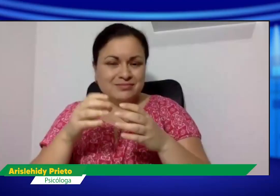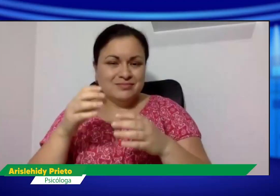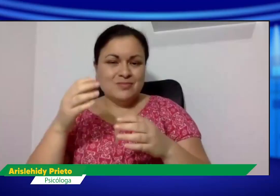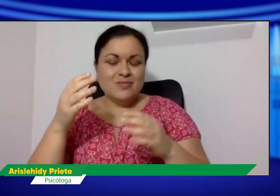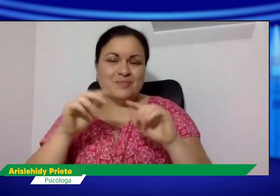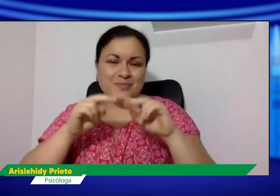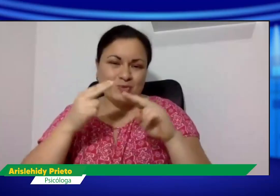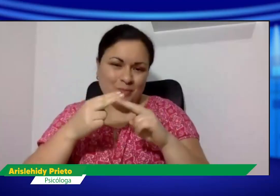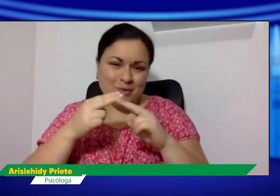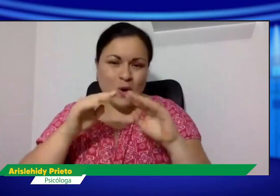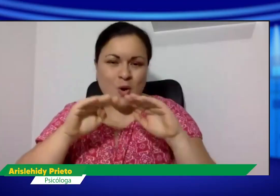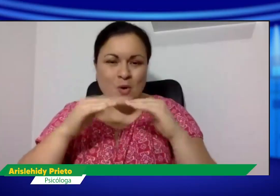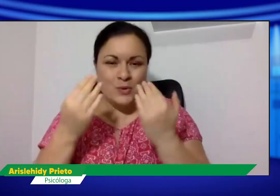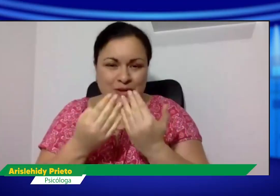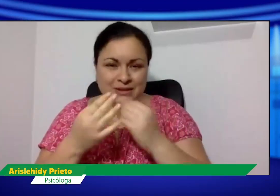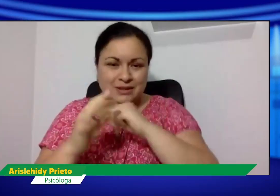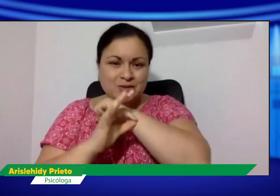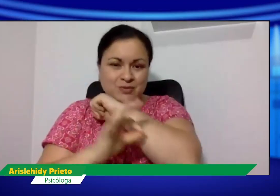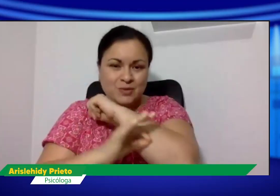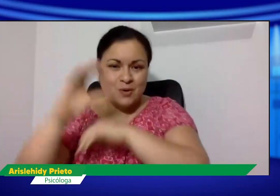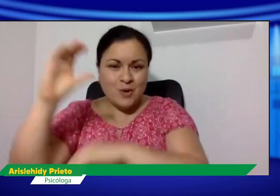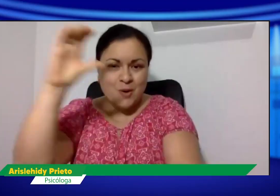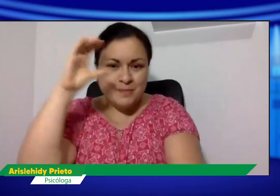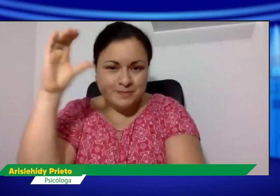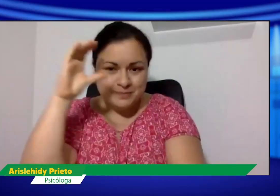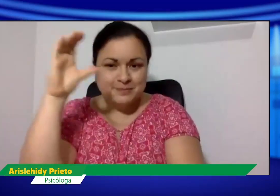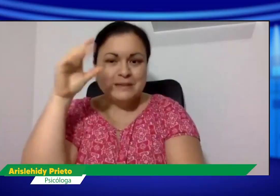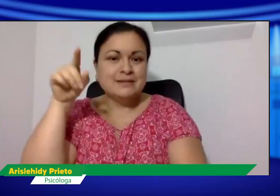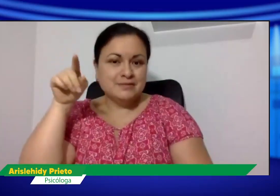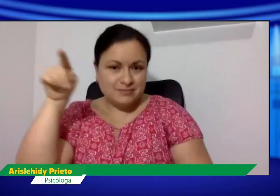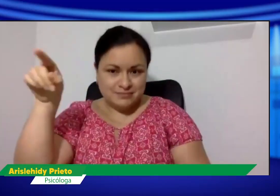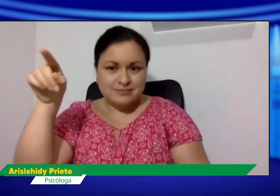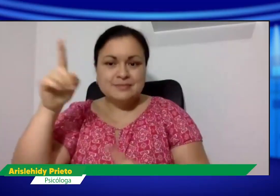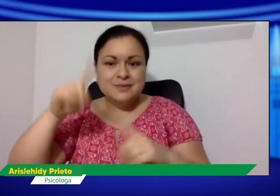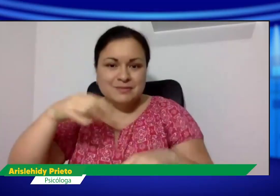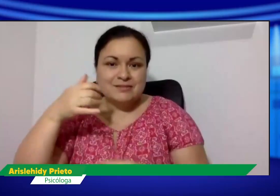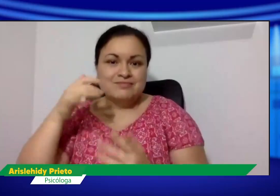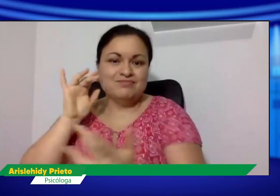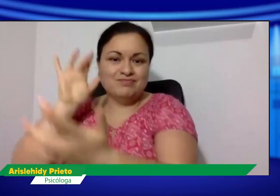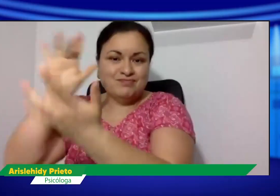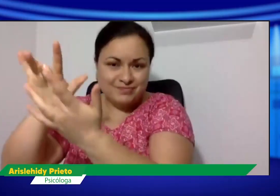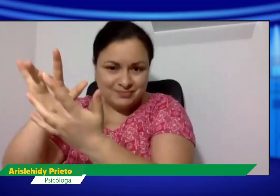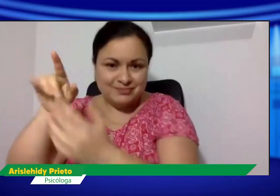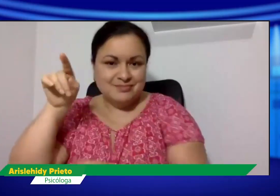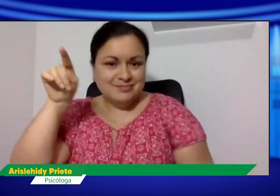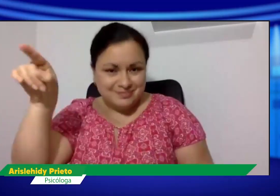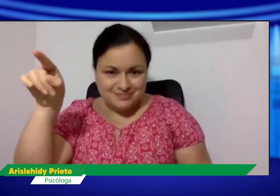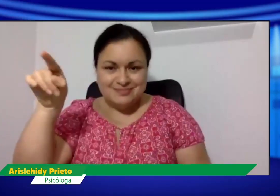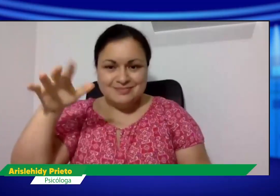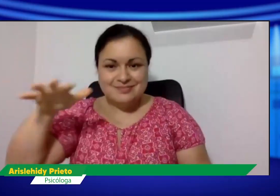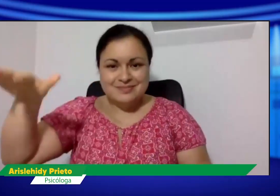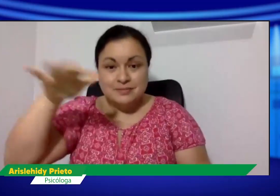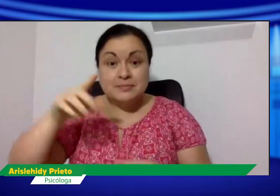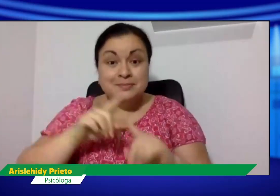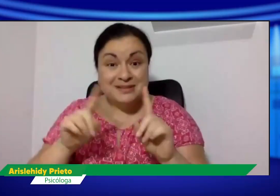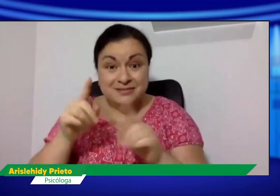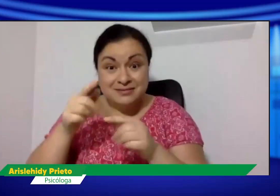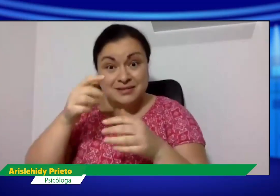también hay grupos como Colegio de Psicología Colombiana, como una especie de asociación, también allá las